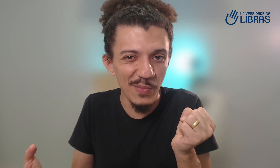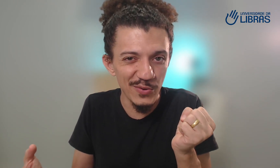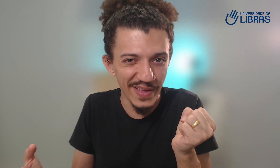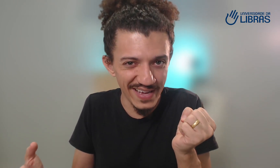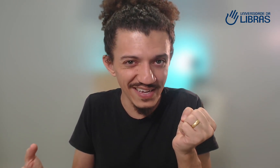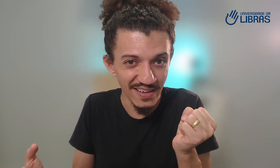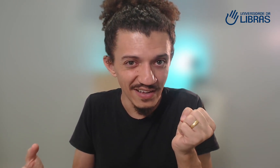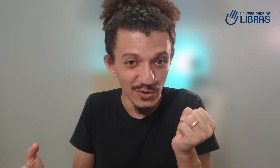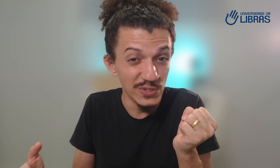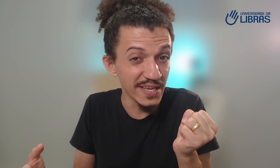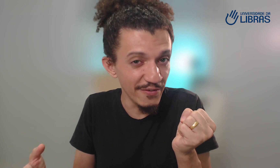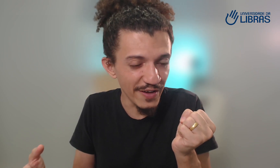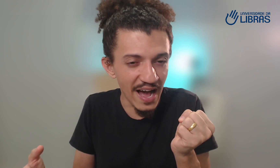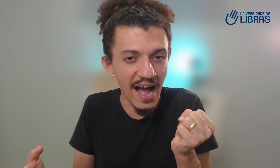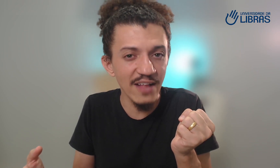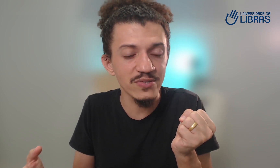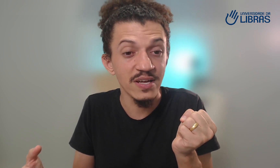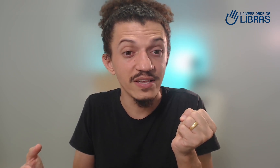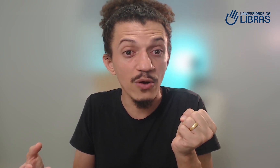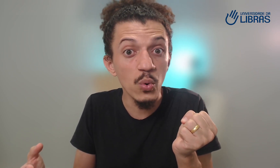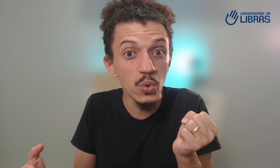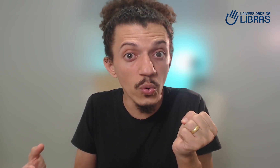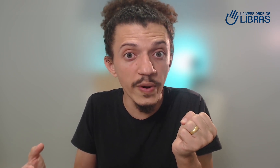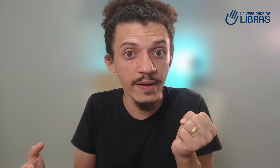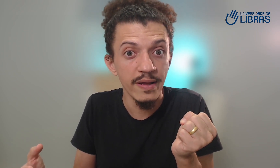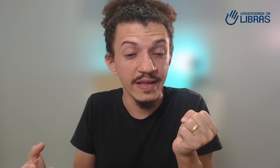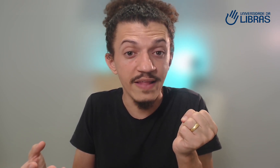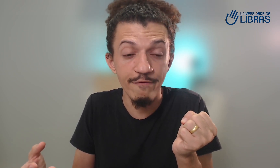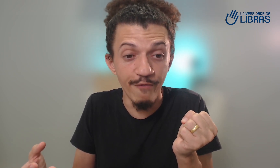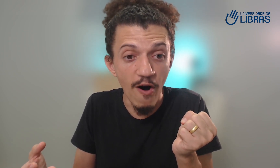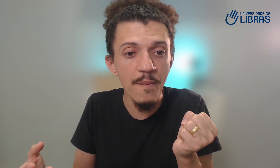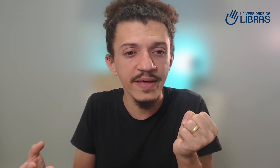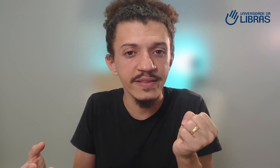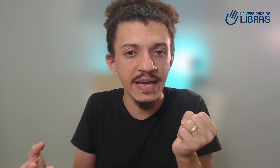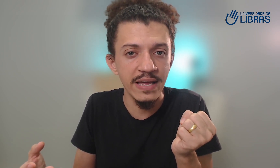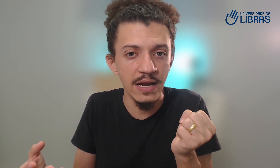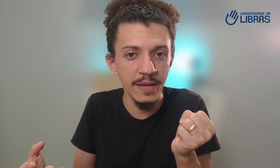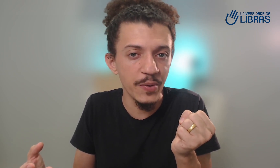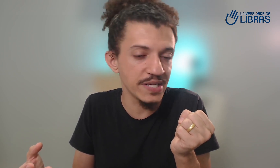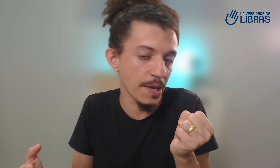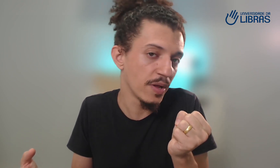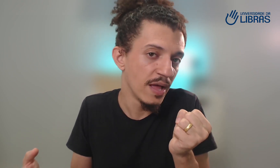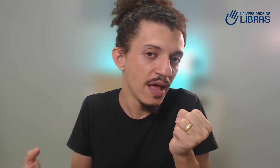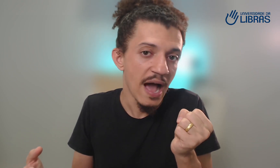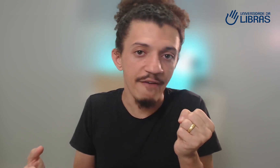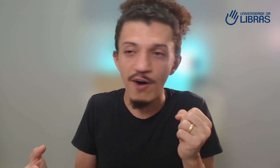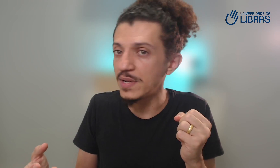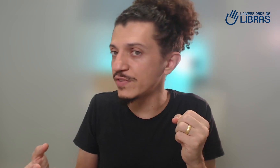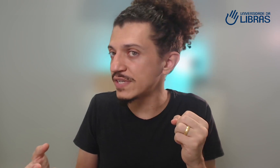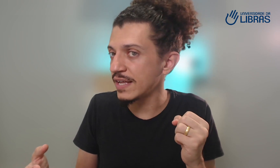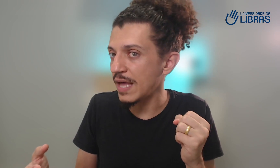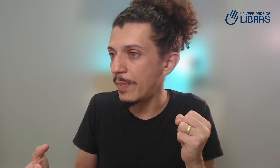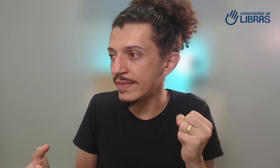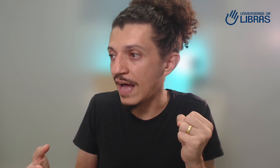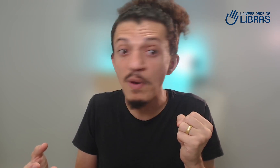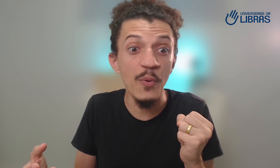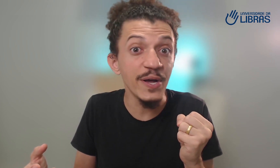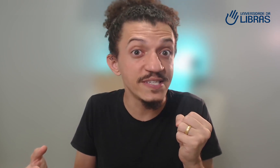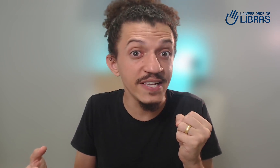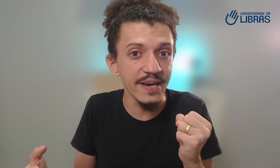portuguesa, dos significados, da cultura e da forma que tem aquilo ali. Por exemplo, a forma de você interpretar uma poesia